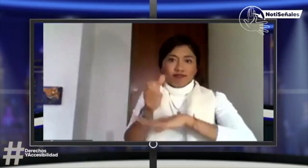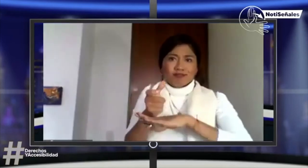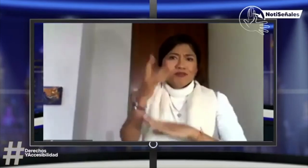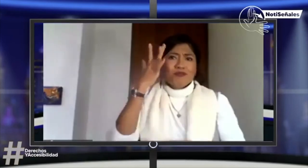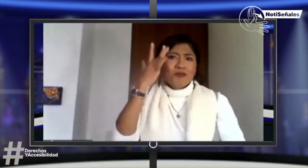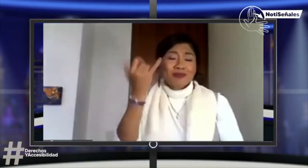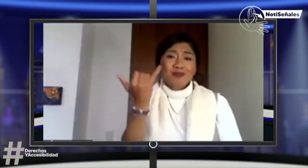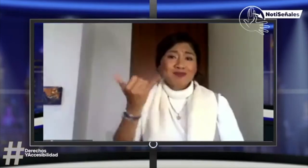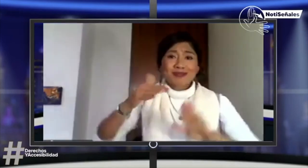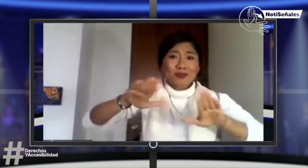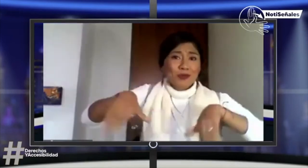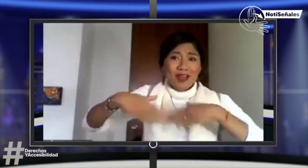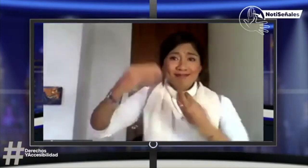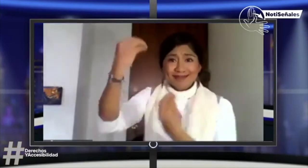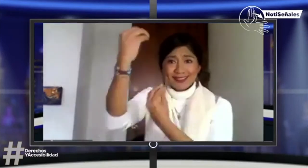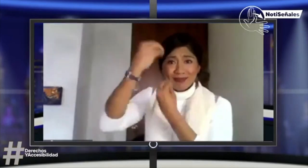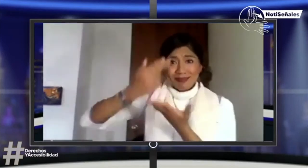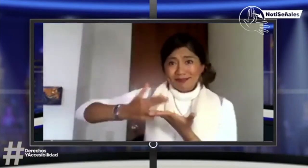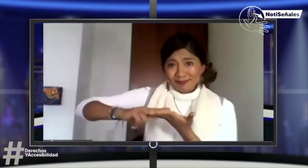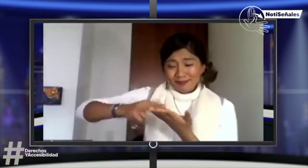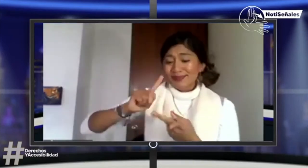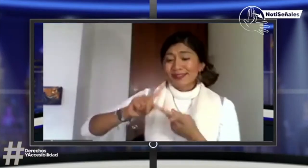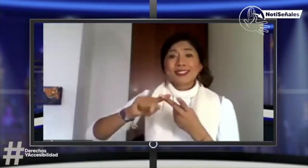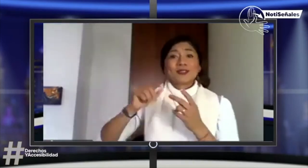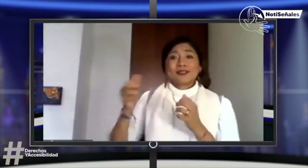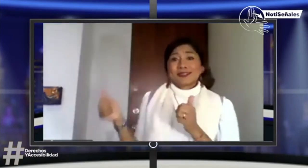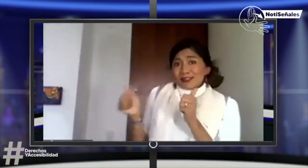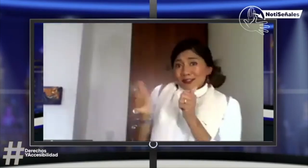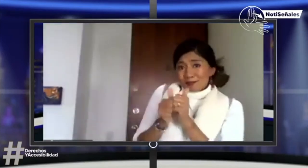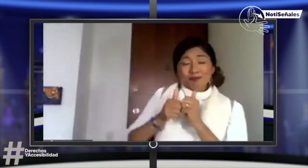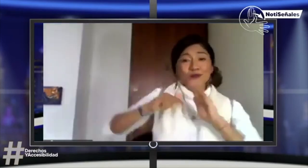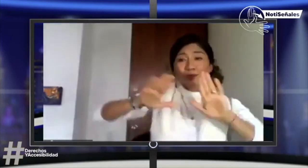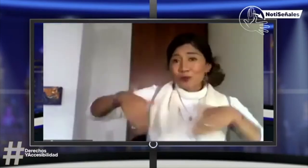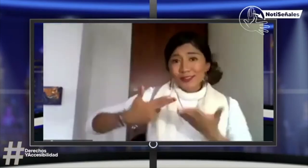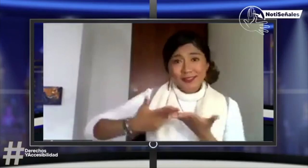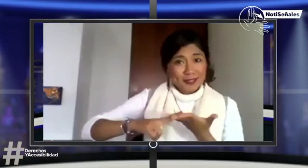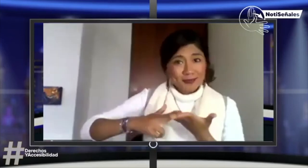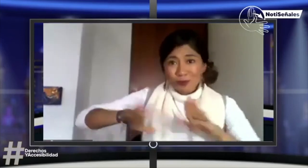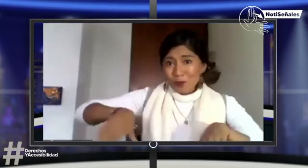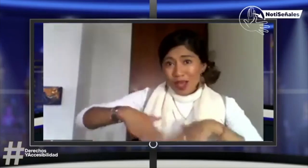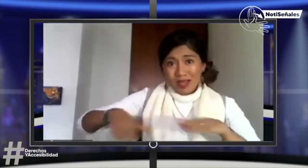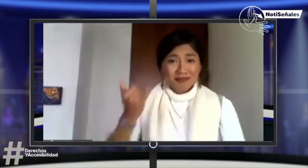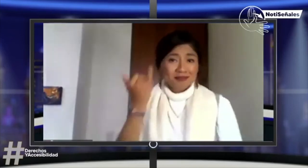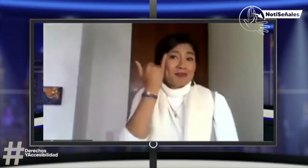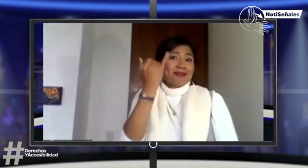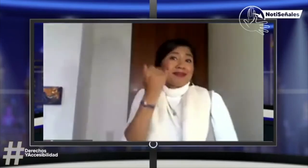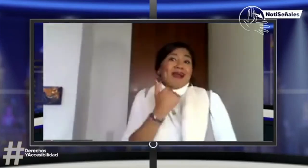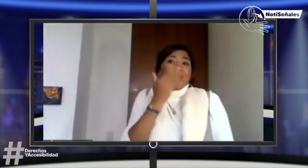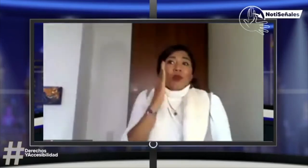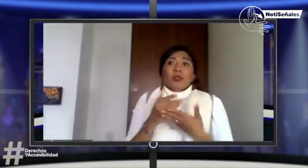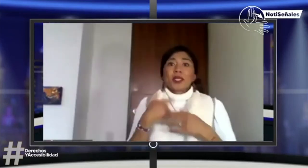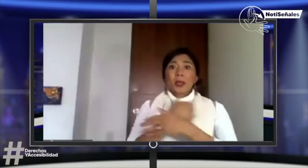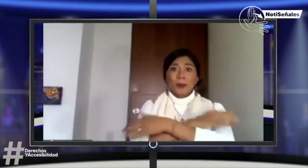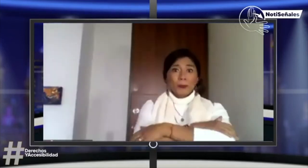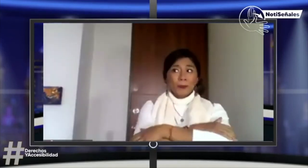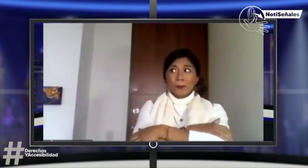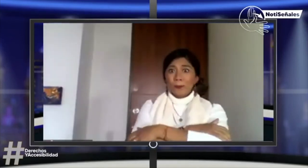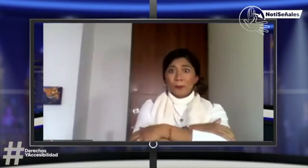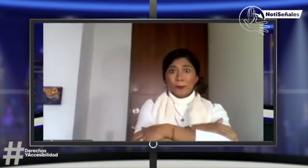jurado de votación de la lista de las personas asignadas, porque si yo en la capacitación no voy a tener intérprete y ese día tampoco voy a tener intérprete, yo